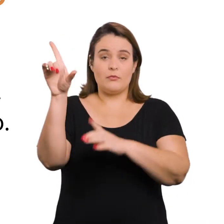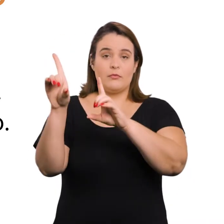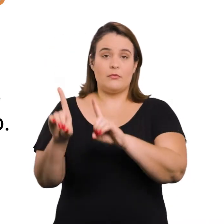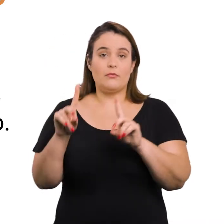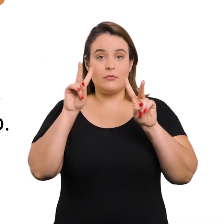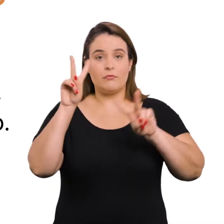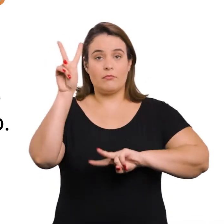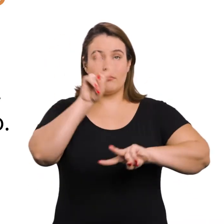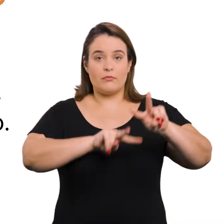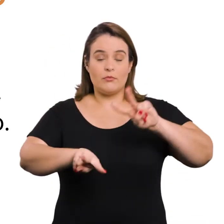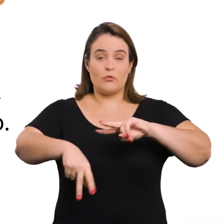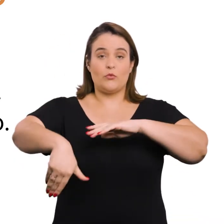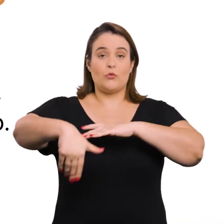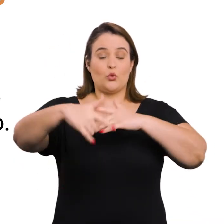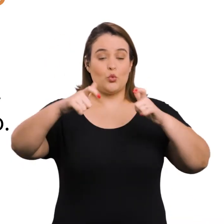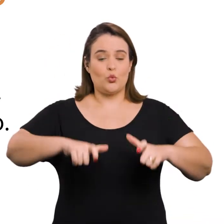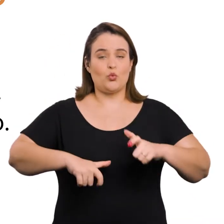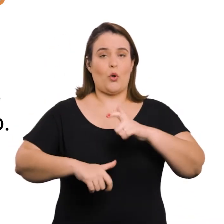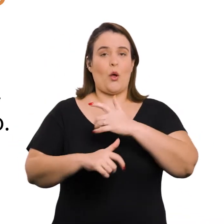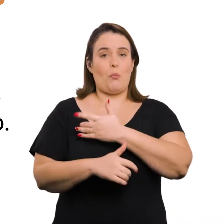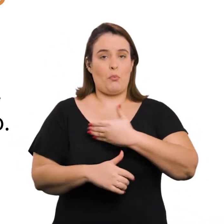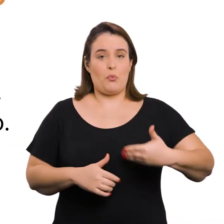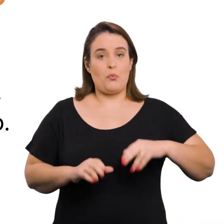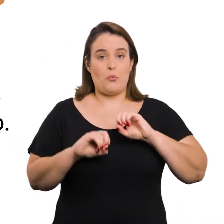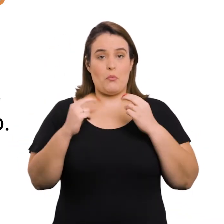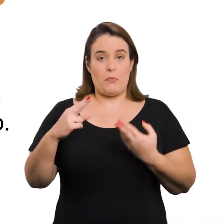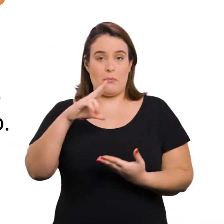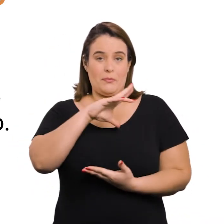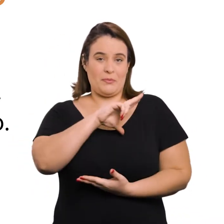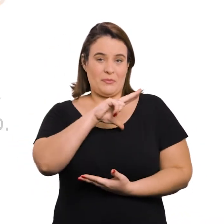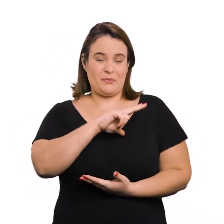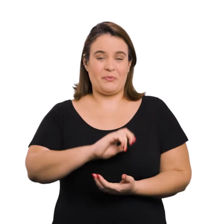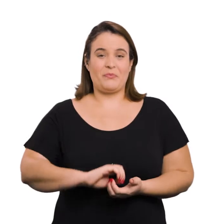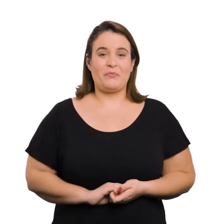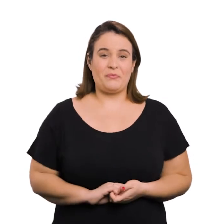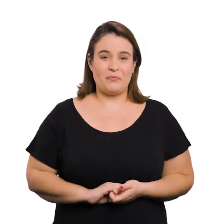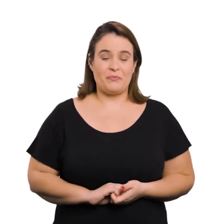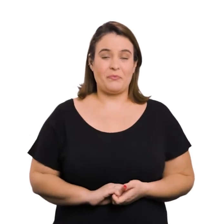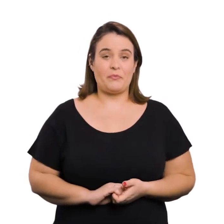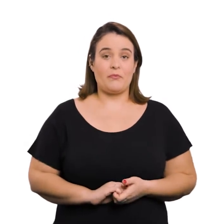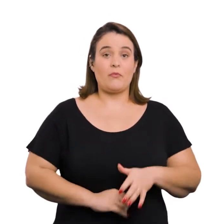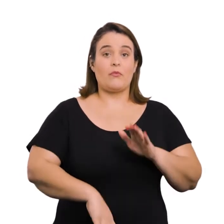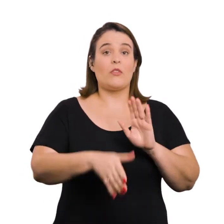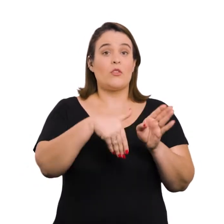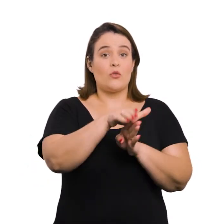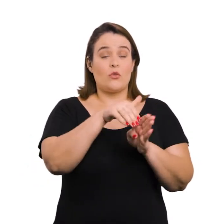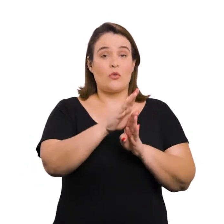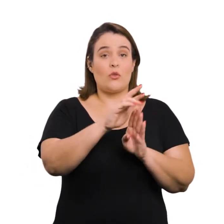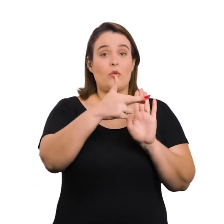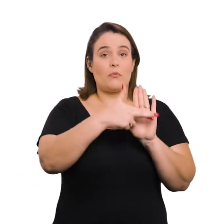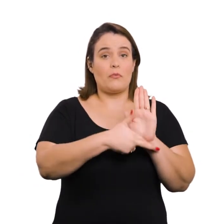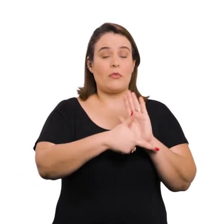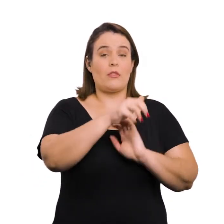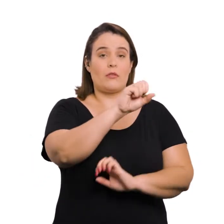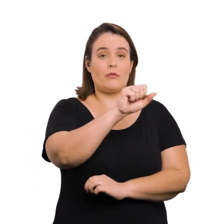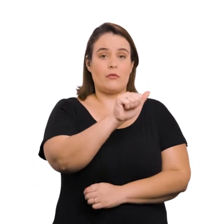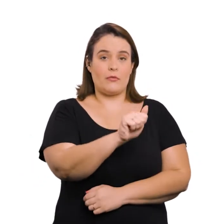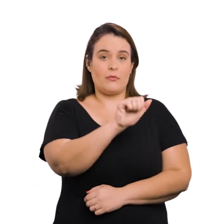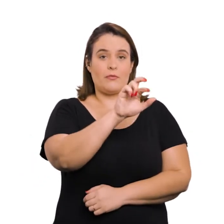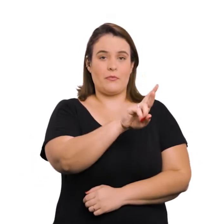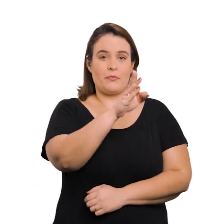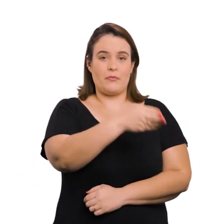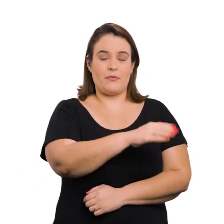com deficiência visual em locais de uso público ou privado. Instrução Normativa, barra SAR,